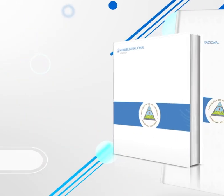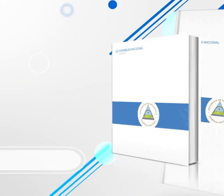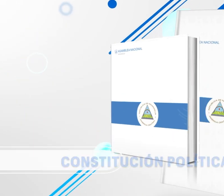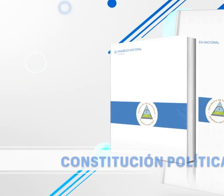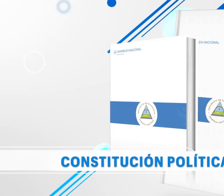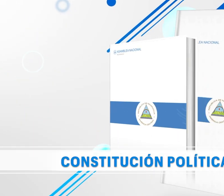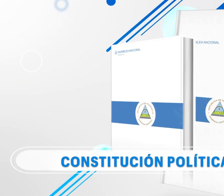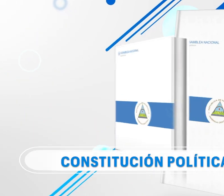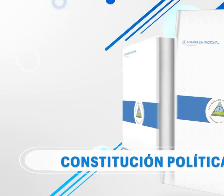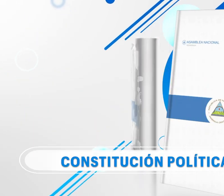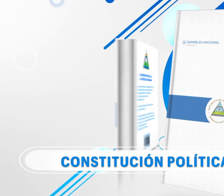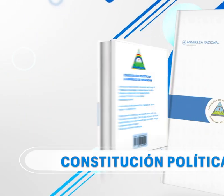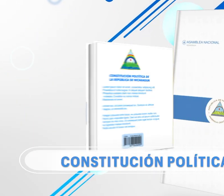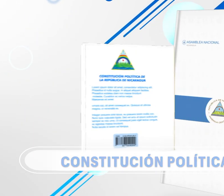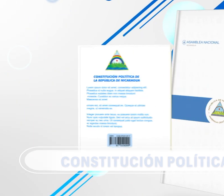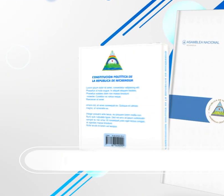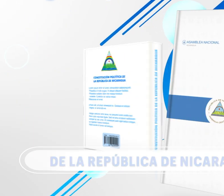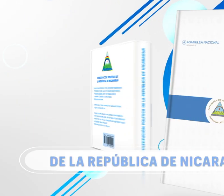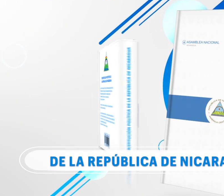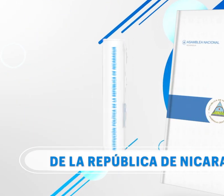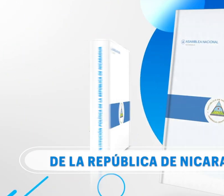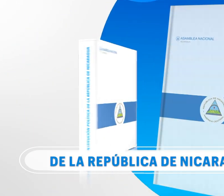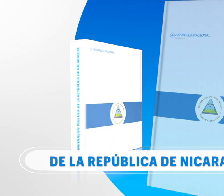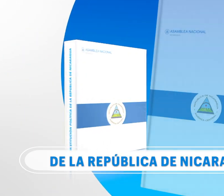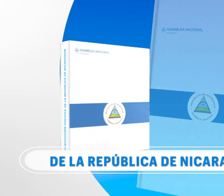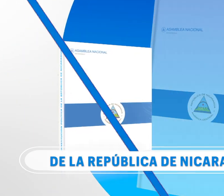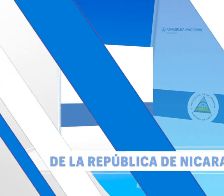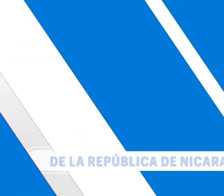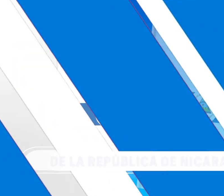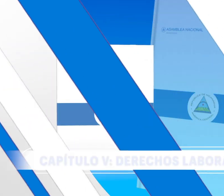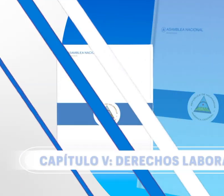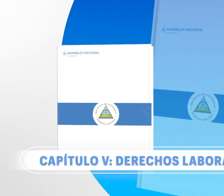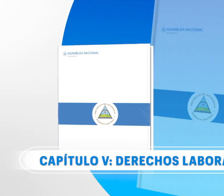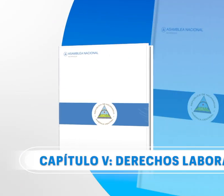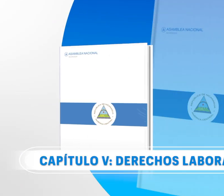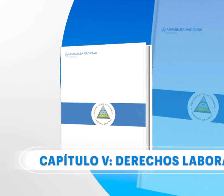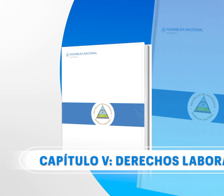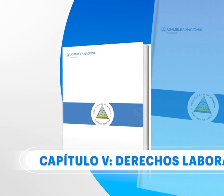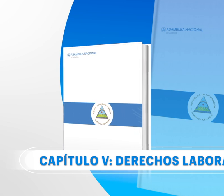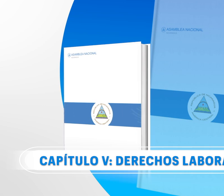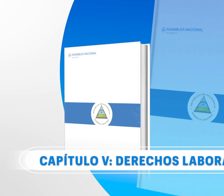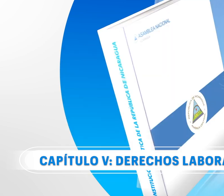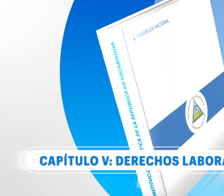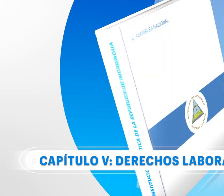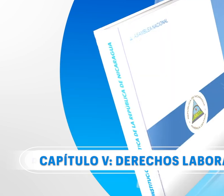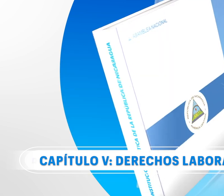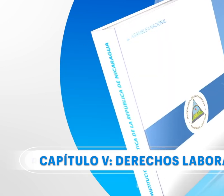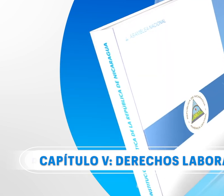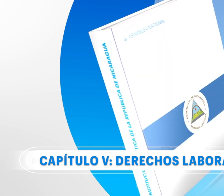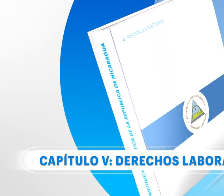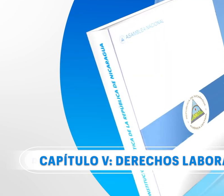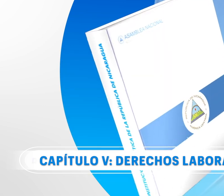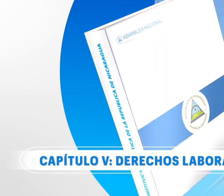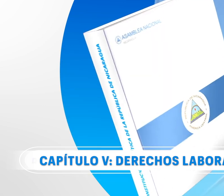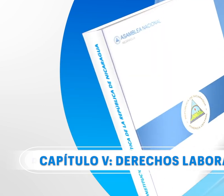Constitución Política de la República de Nicaragua Capítulo 5 Derechos Laborales